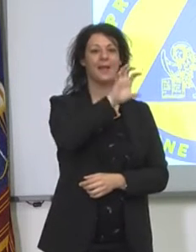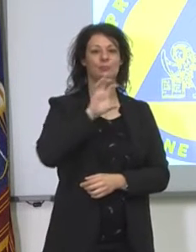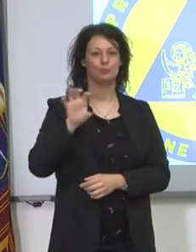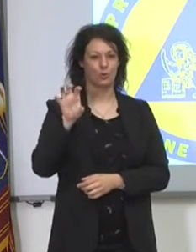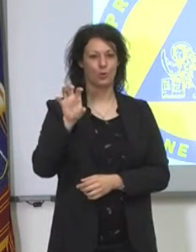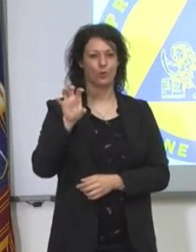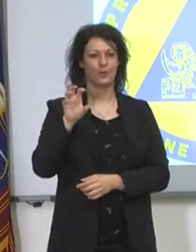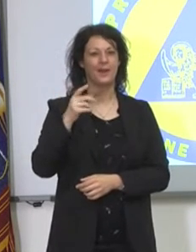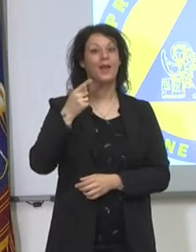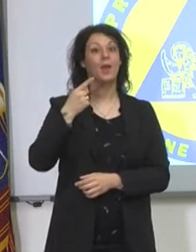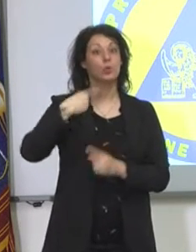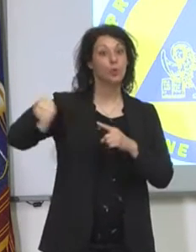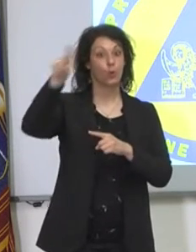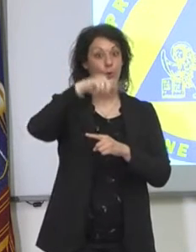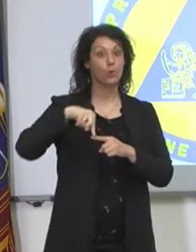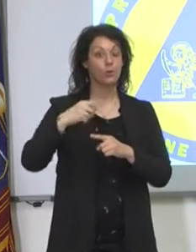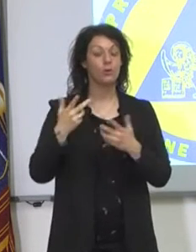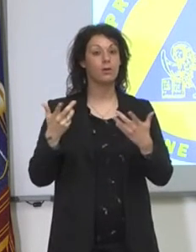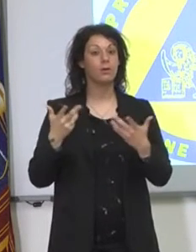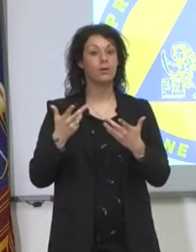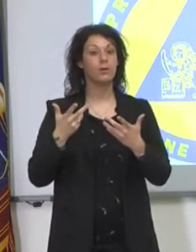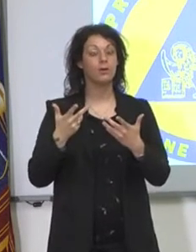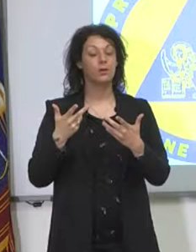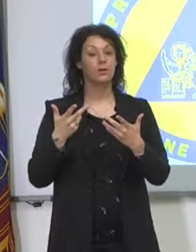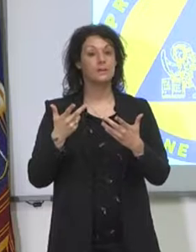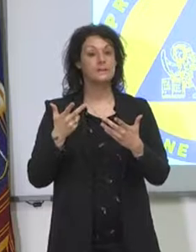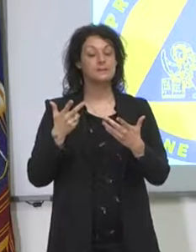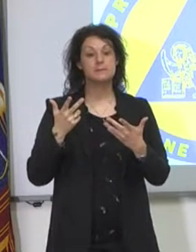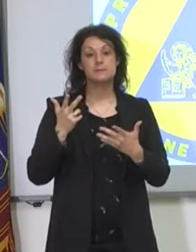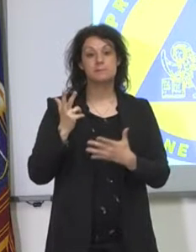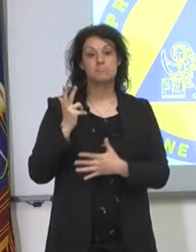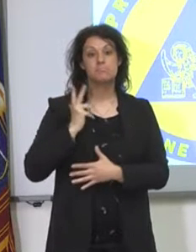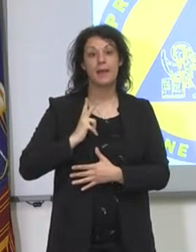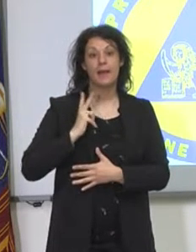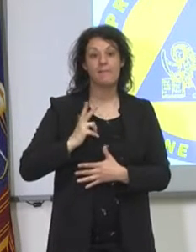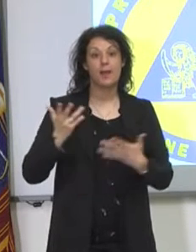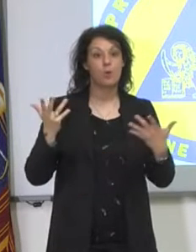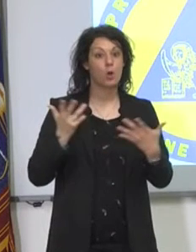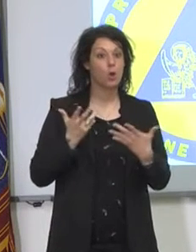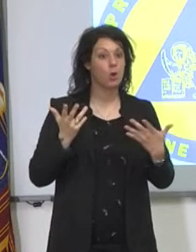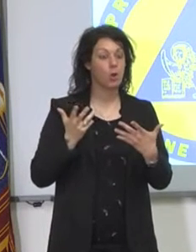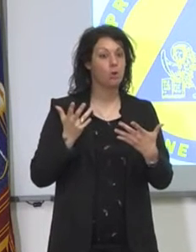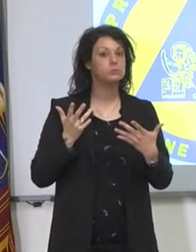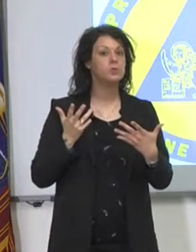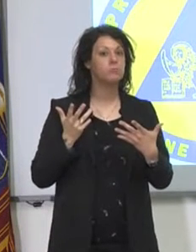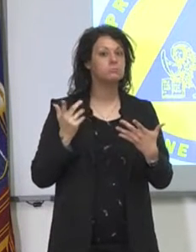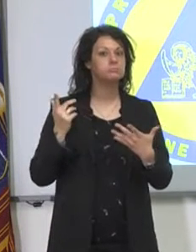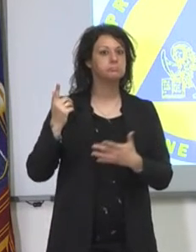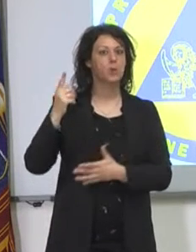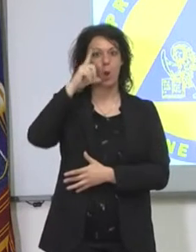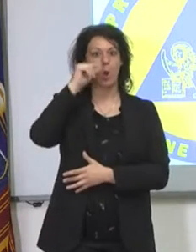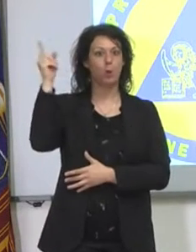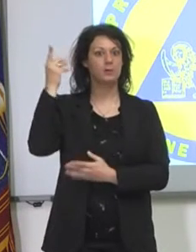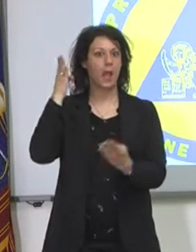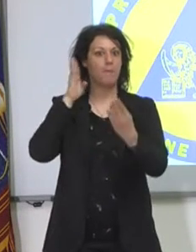Speravamo che ci fosse un approccio un po' diverso rispetto a quello che il Presidente del